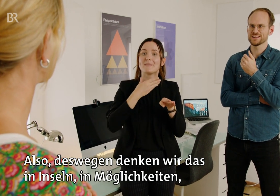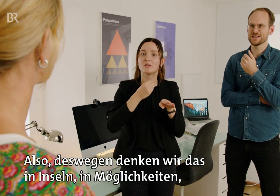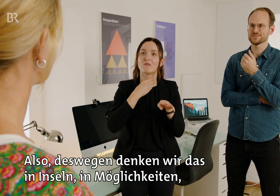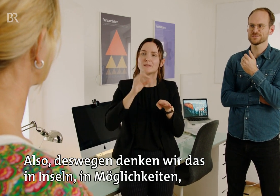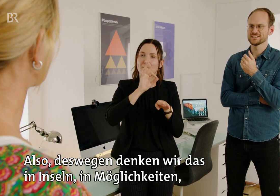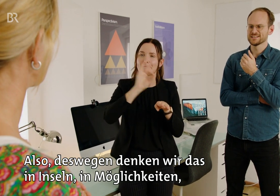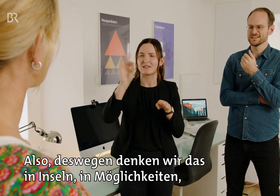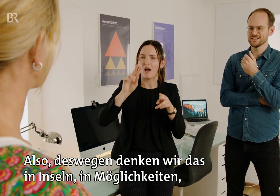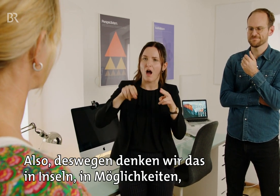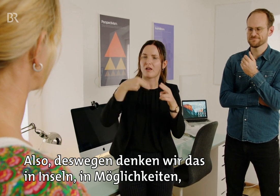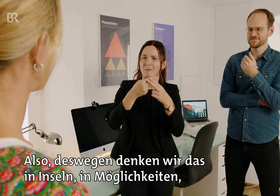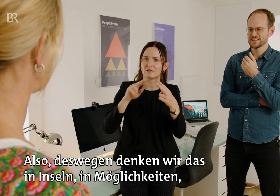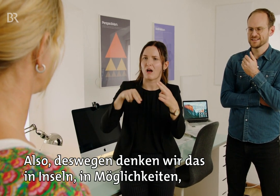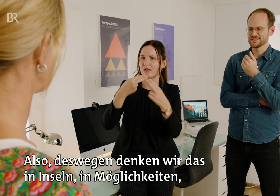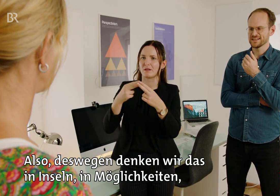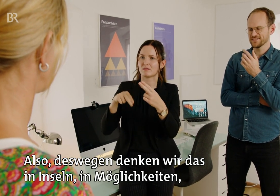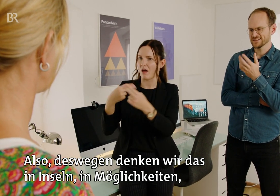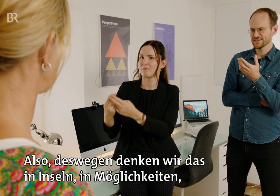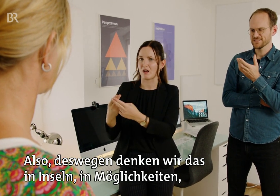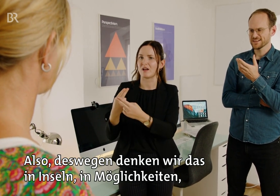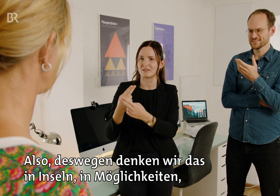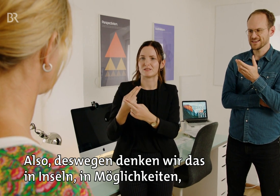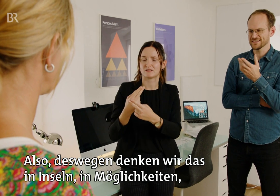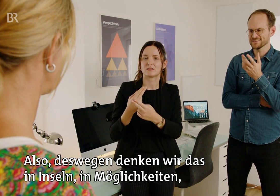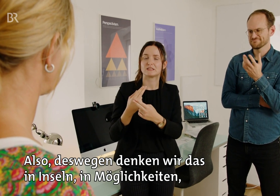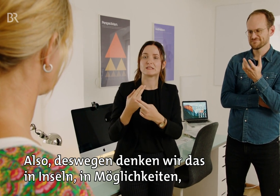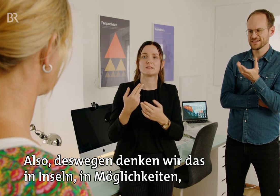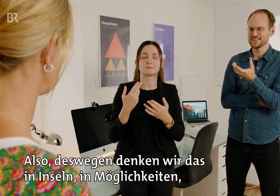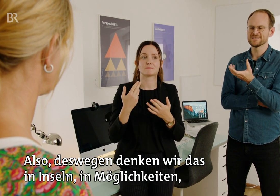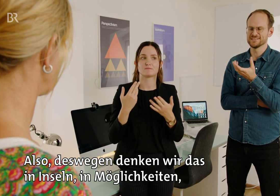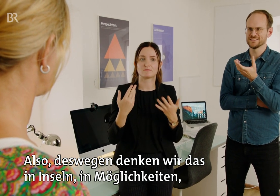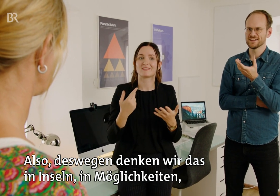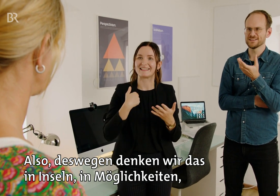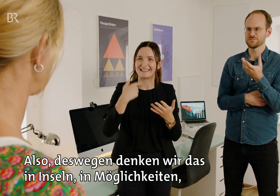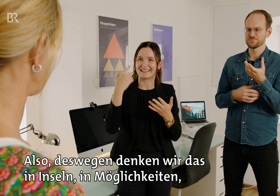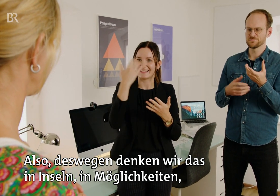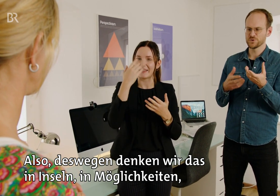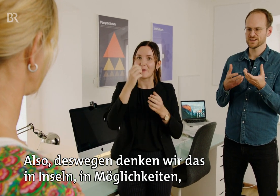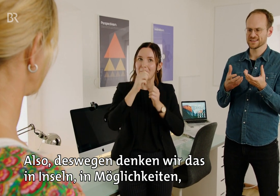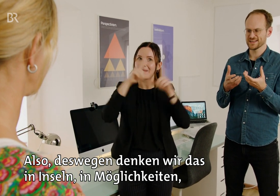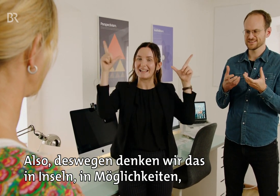Also deswegen denken wir das ja in Inseln, in Möglichkeiten,